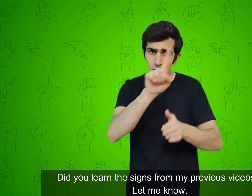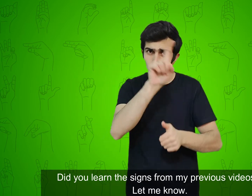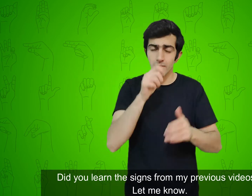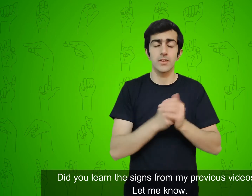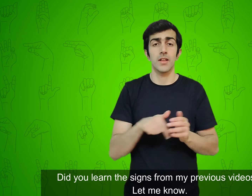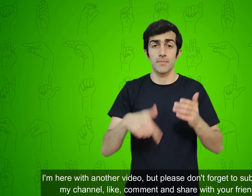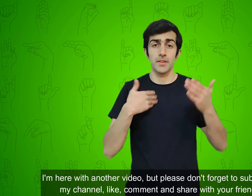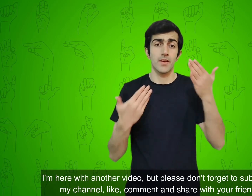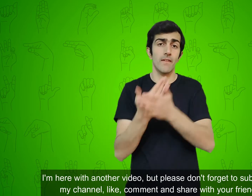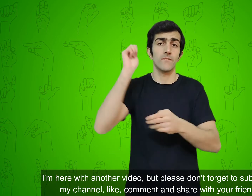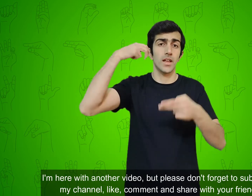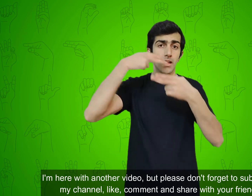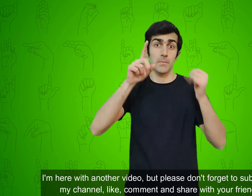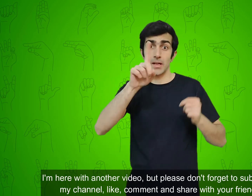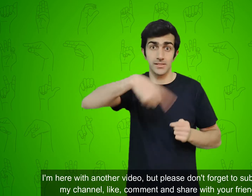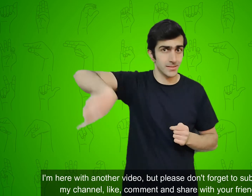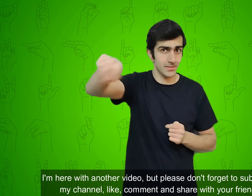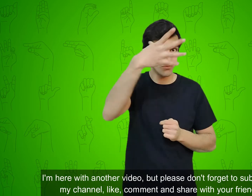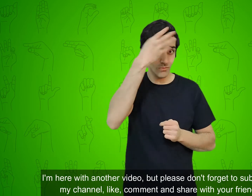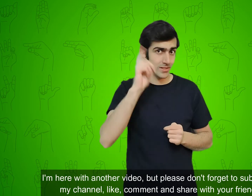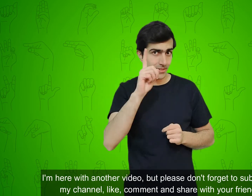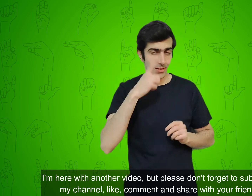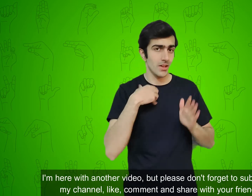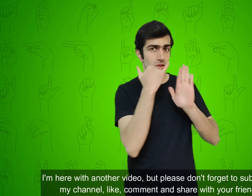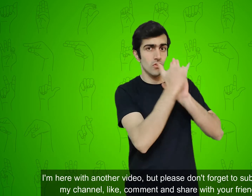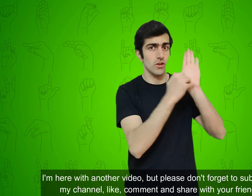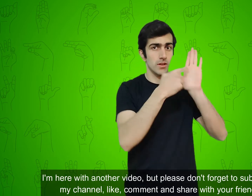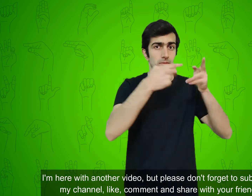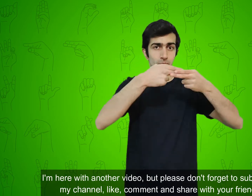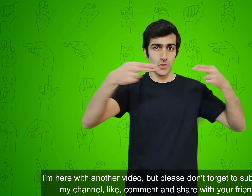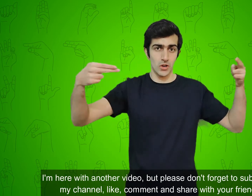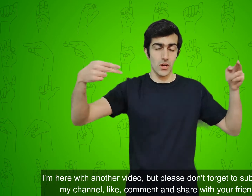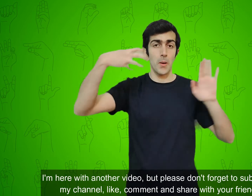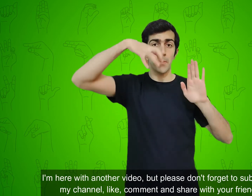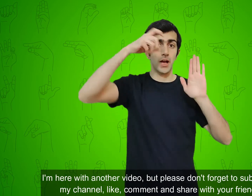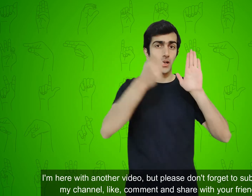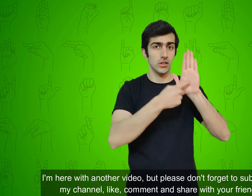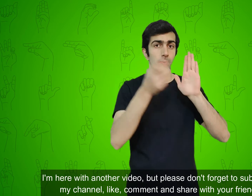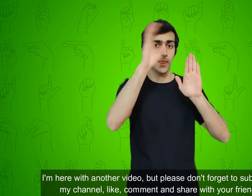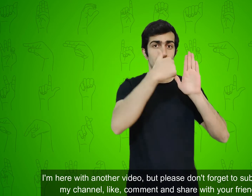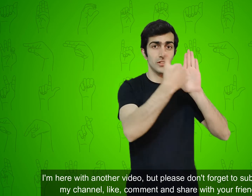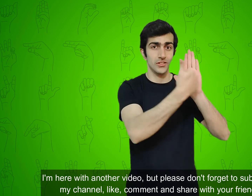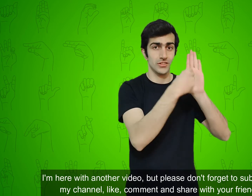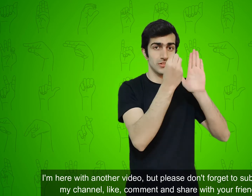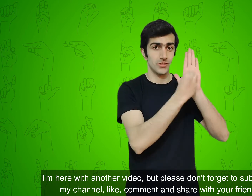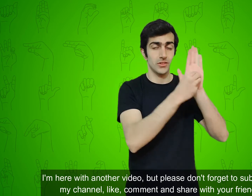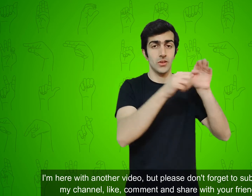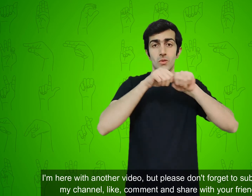लाजमी बताएं आज जो मैं एक और वीडियो बनाने जा रहा हूँ उससे पहले मेरा चैनल सब्सक्राइब करना, लाइक,